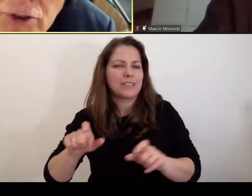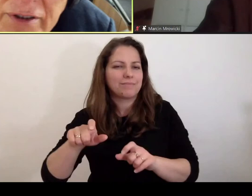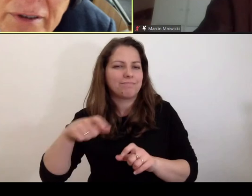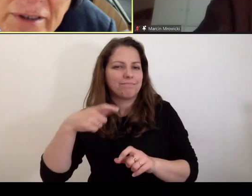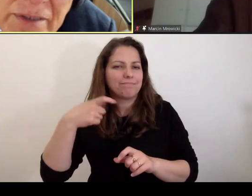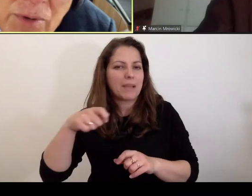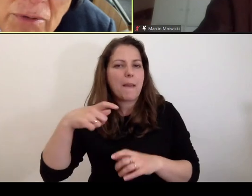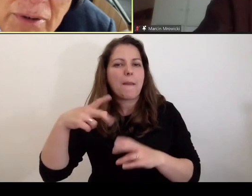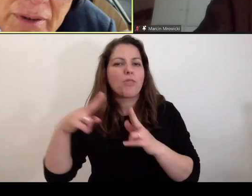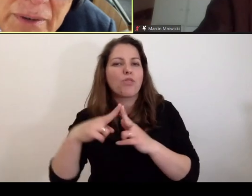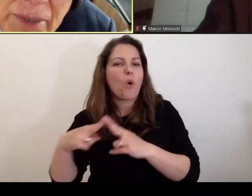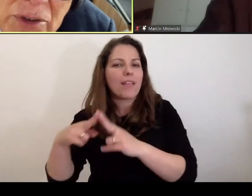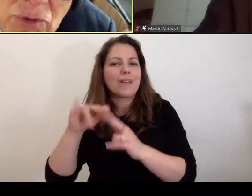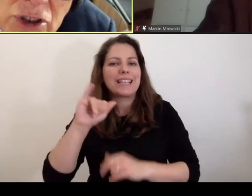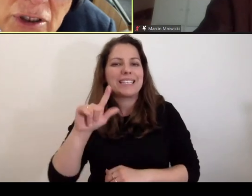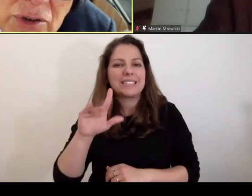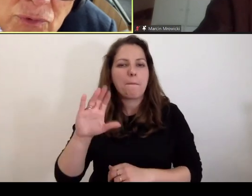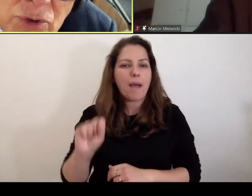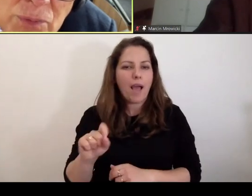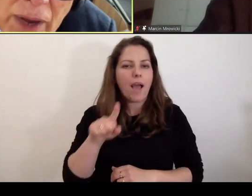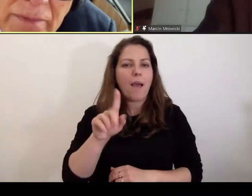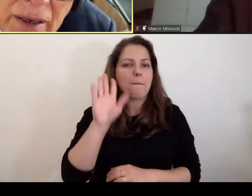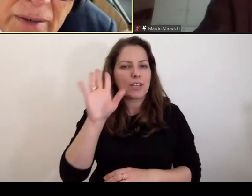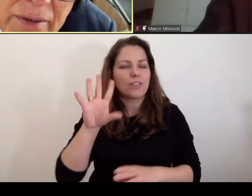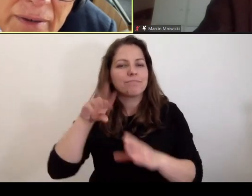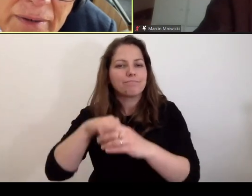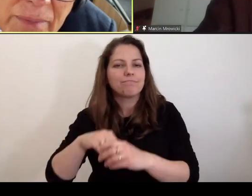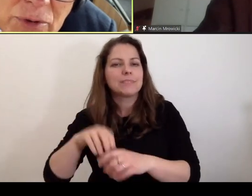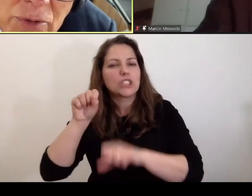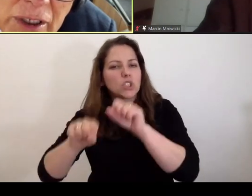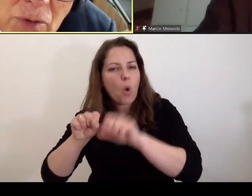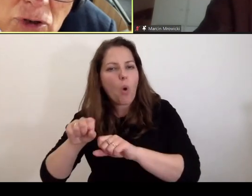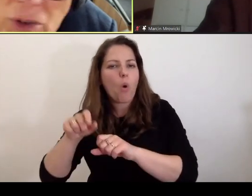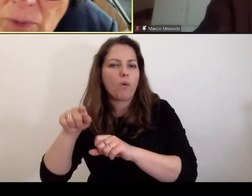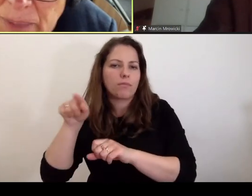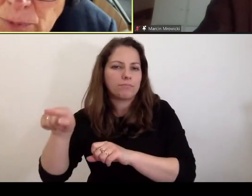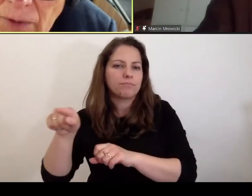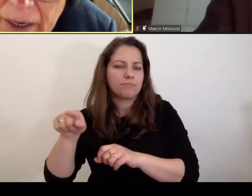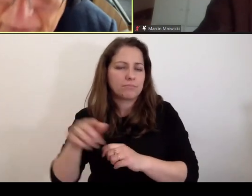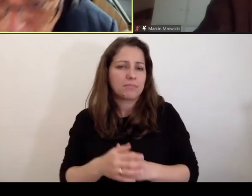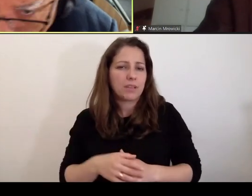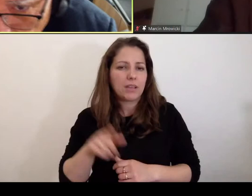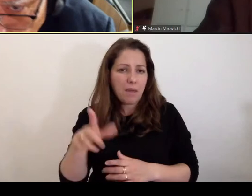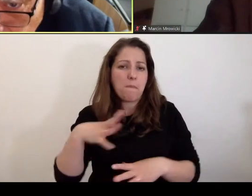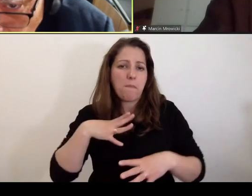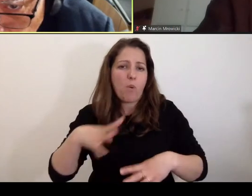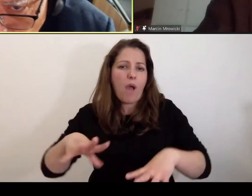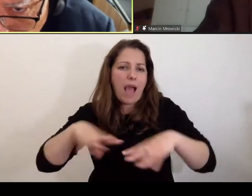dogadał się z Izbą, że będzie uczestniczył w rozprawach za pomocą takich łączy. To było akceptowane. Tak długo, jakby to funkcjonowało.